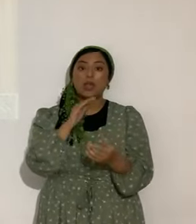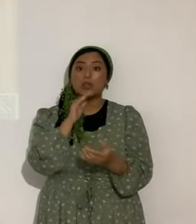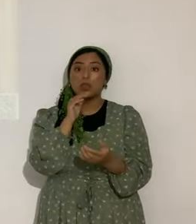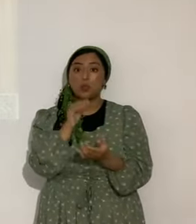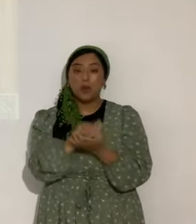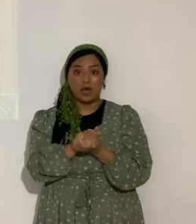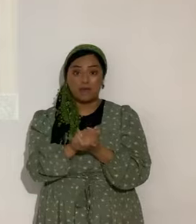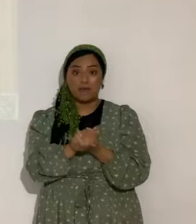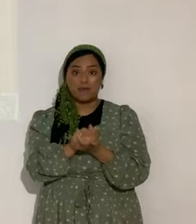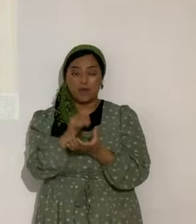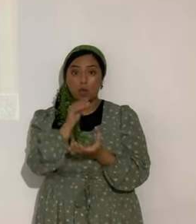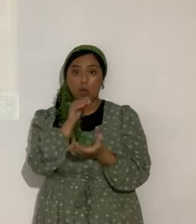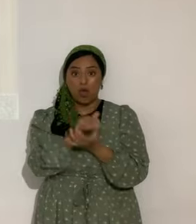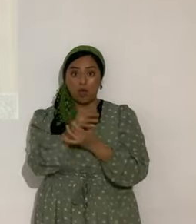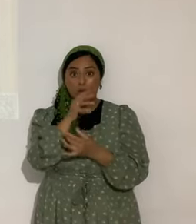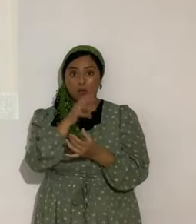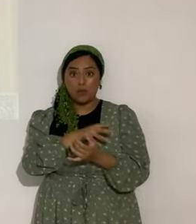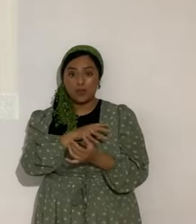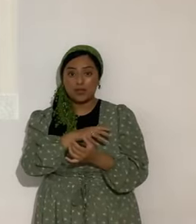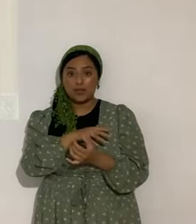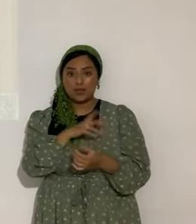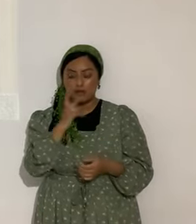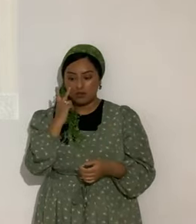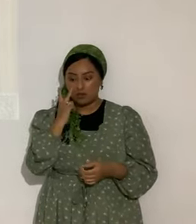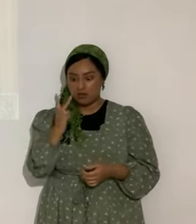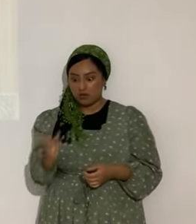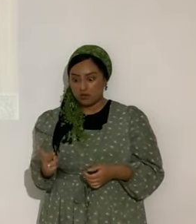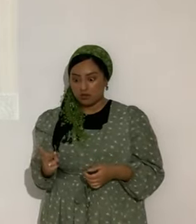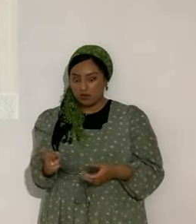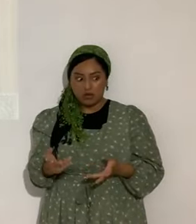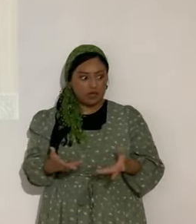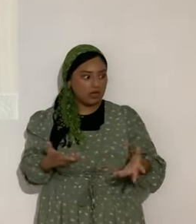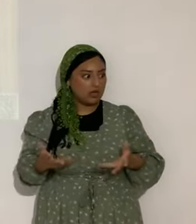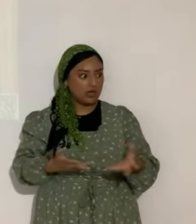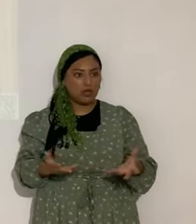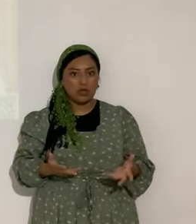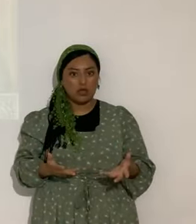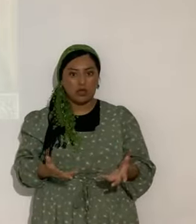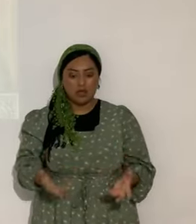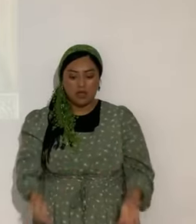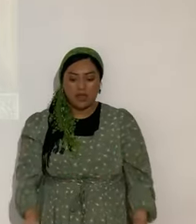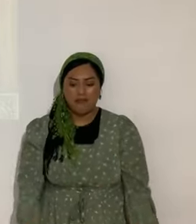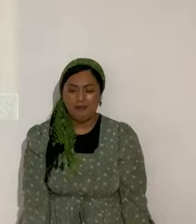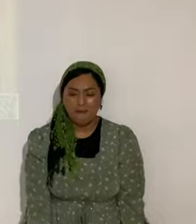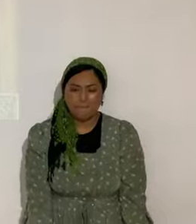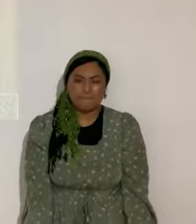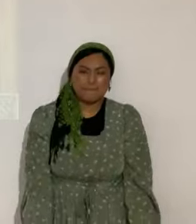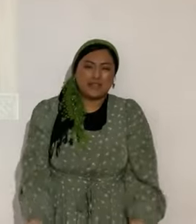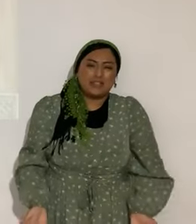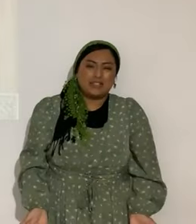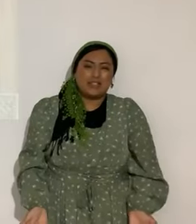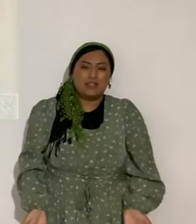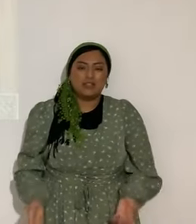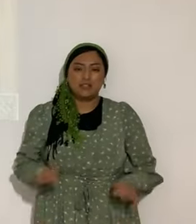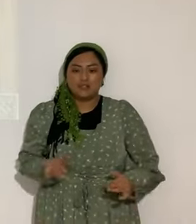En ese momento de crisis. Levanta algo el carro. No lo levantó hasta la azotea. Es decir.